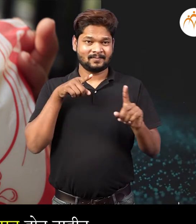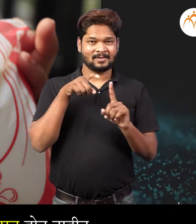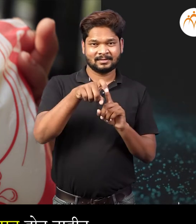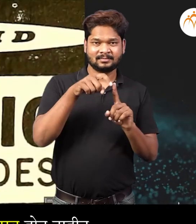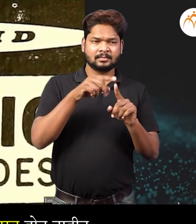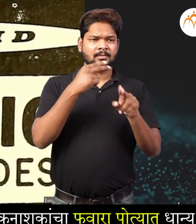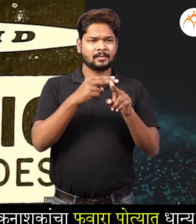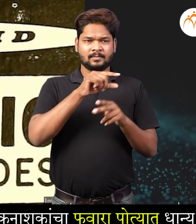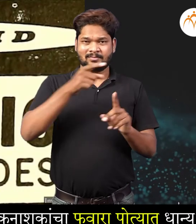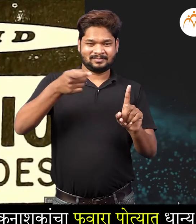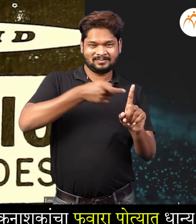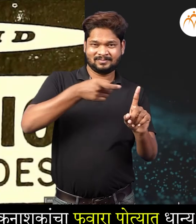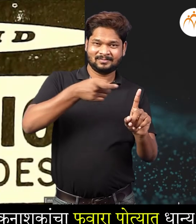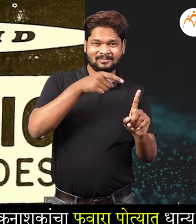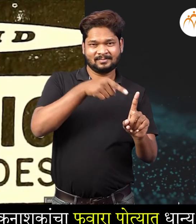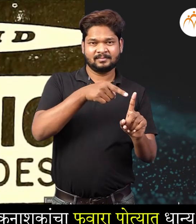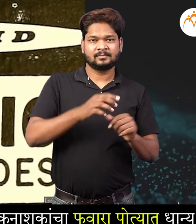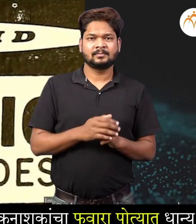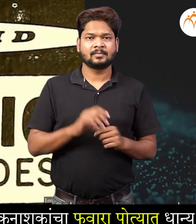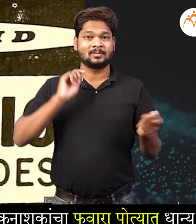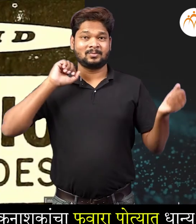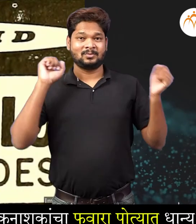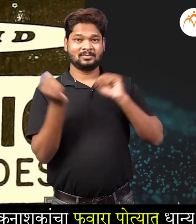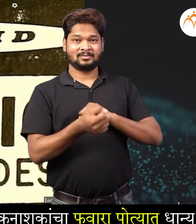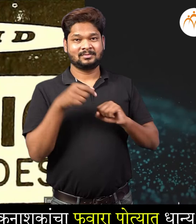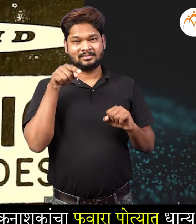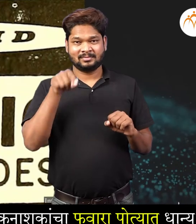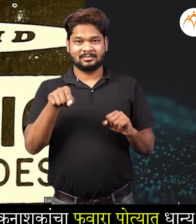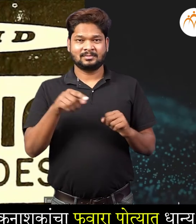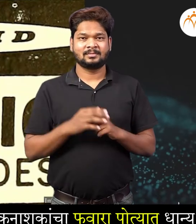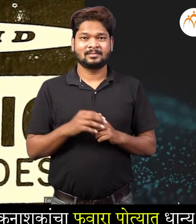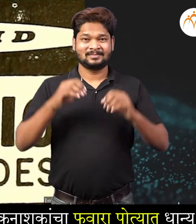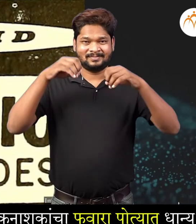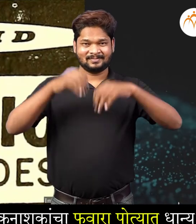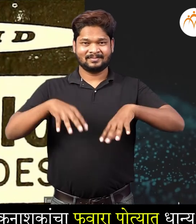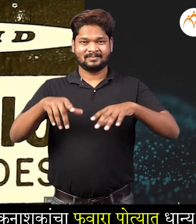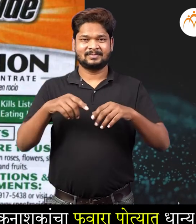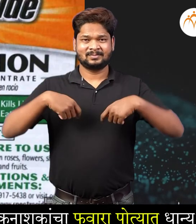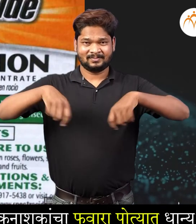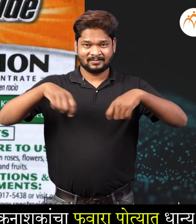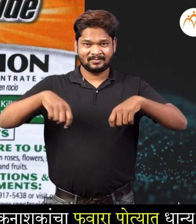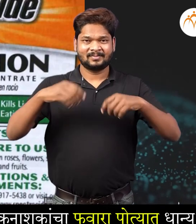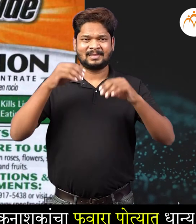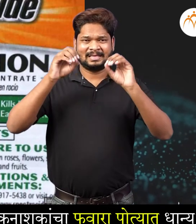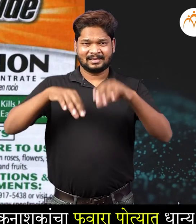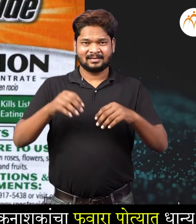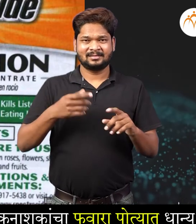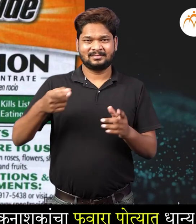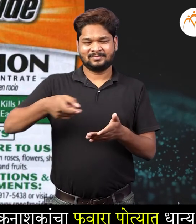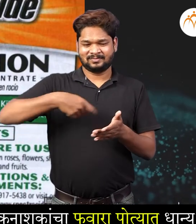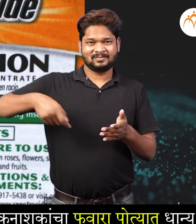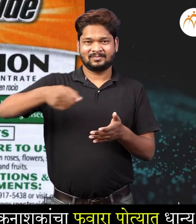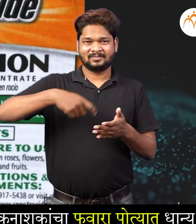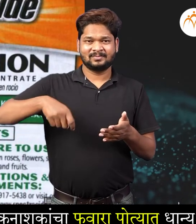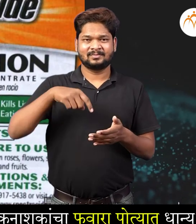नहीं काही वेडा मेलाथियोन सर्ख्या कीटक नाशकांसा फवारा पोत्यात धान्य भरल्यावर